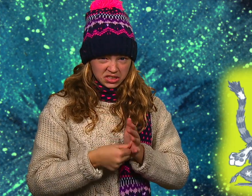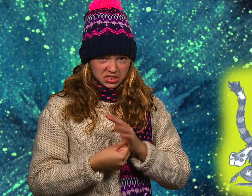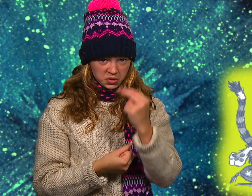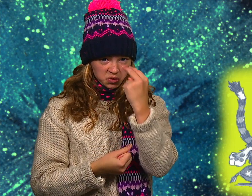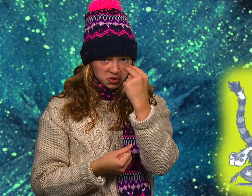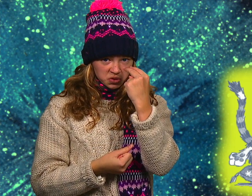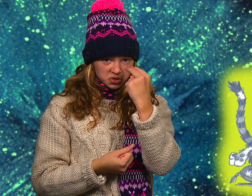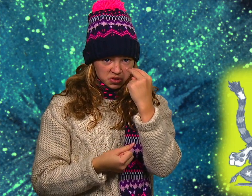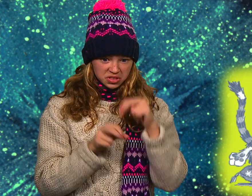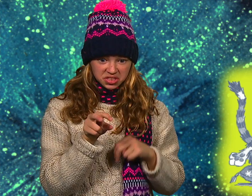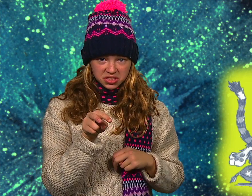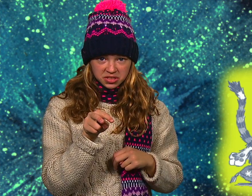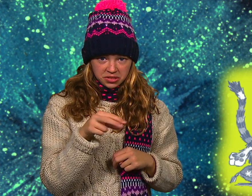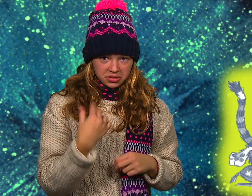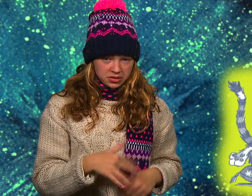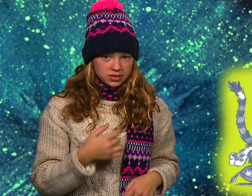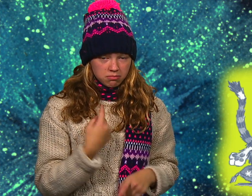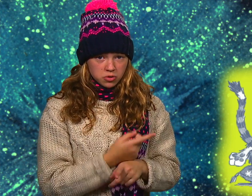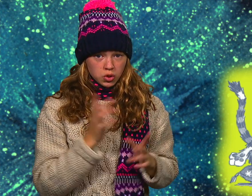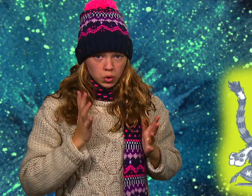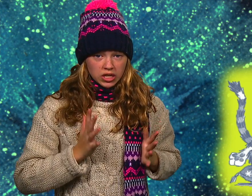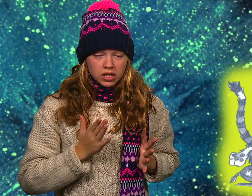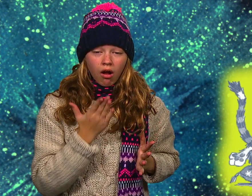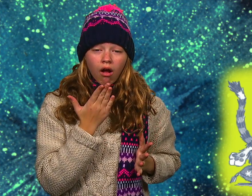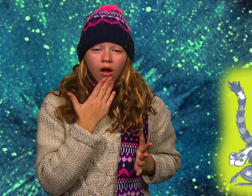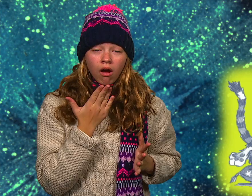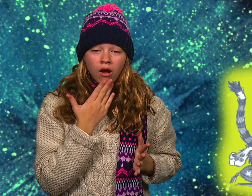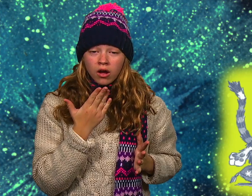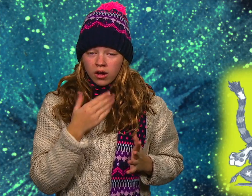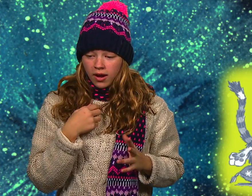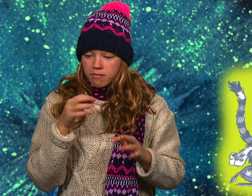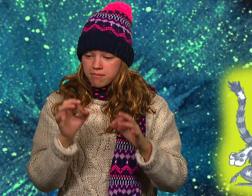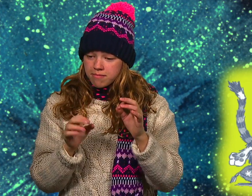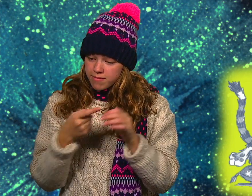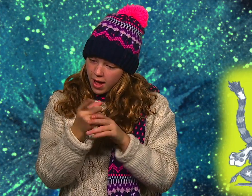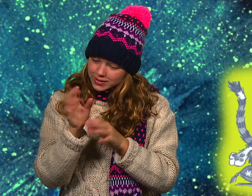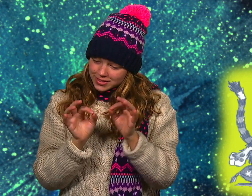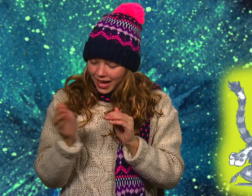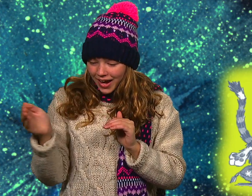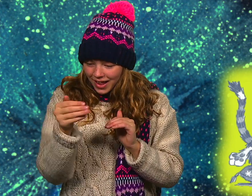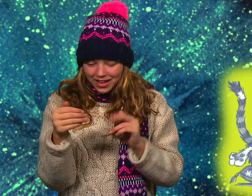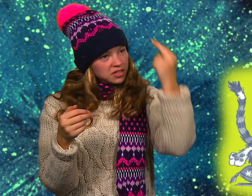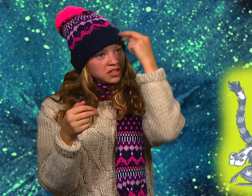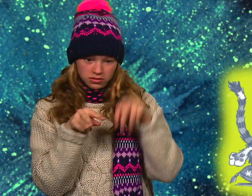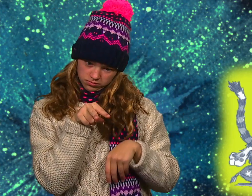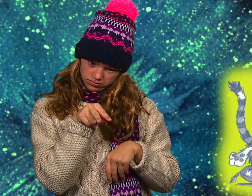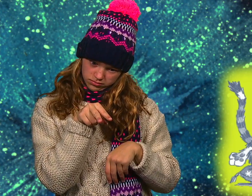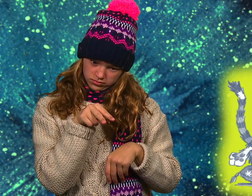Sie ist sehr streng mit Soja und Bruno. Wenn sie sich nur ein bisschen kratzen, schaut sie sich sofort ganz streng und böse an.